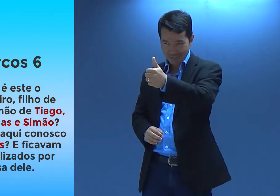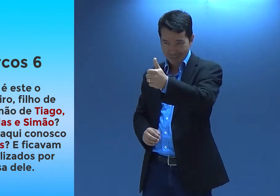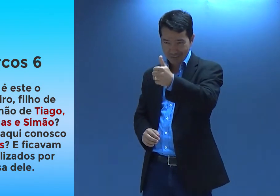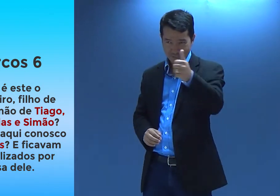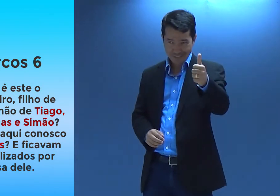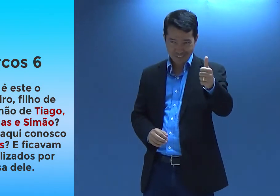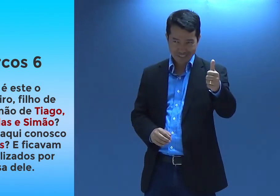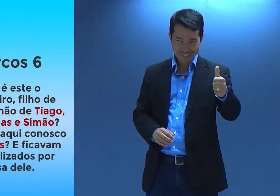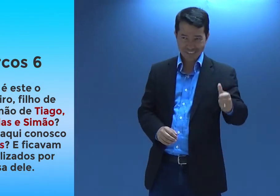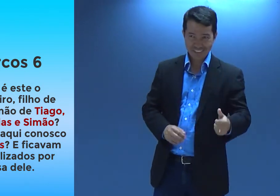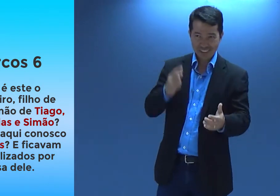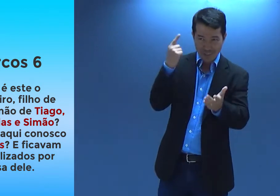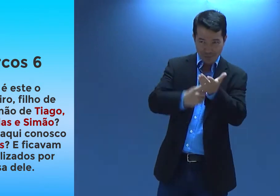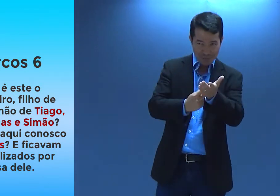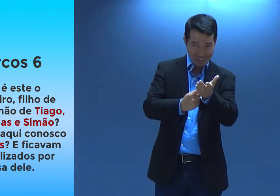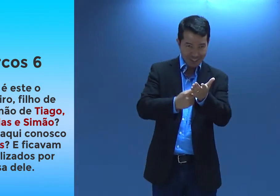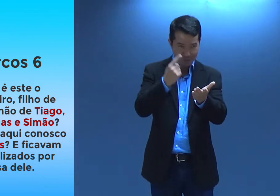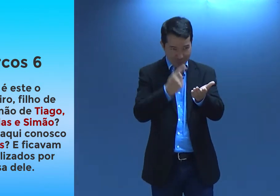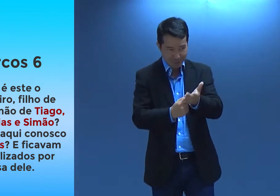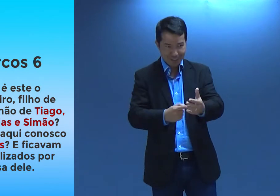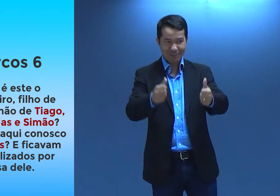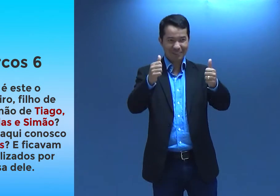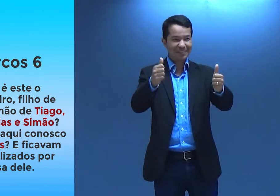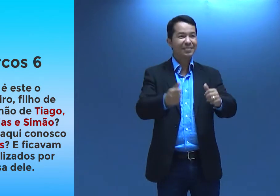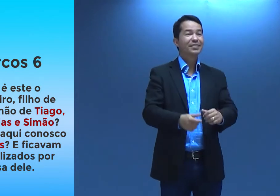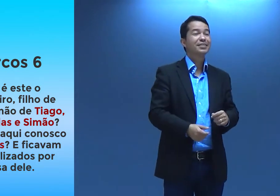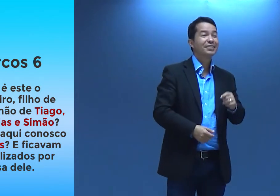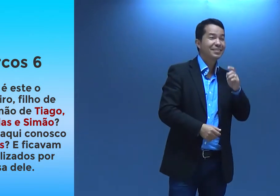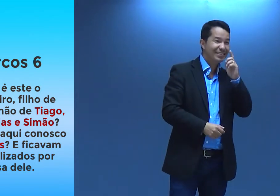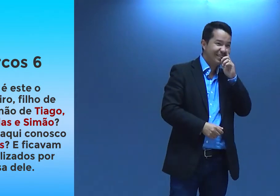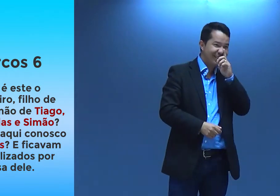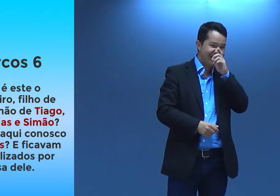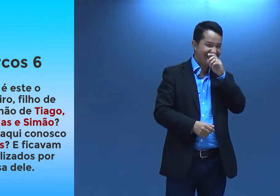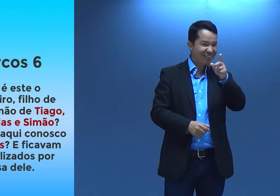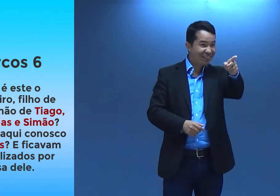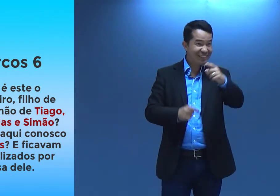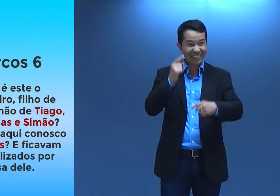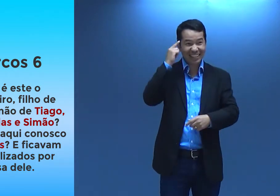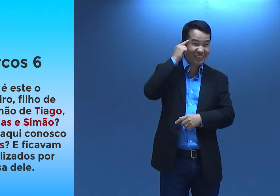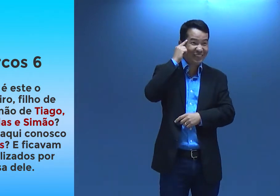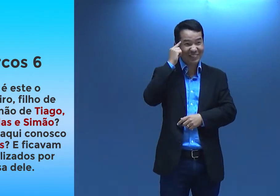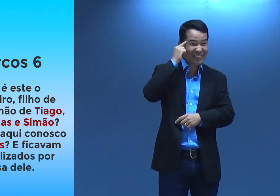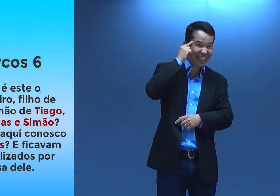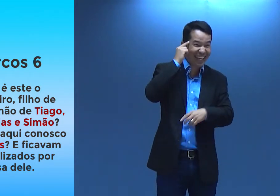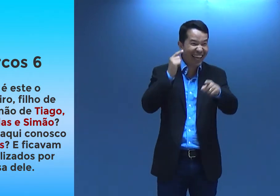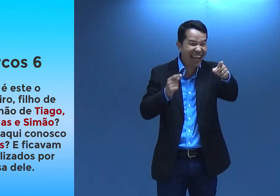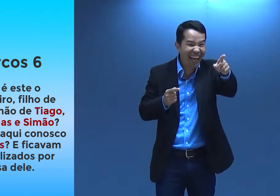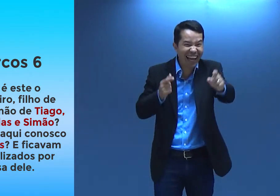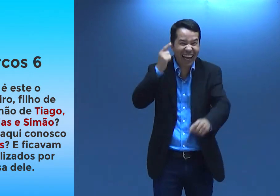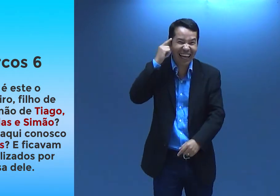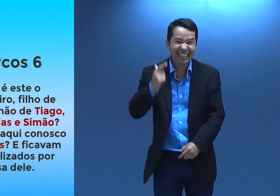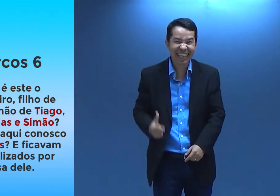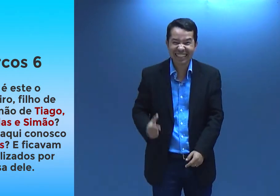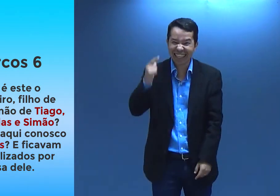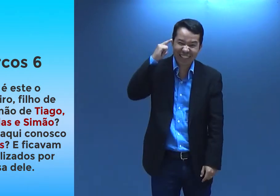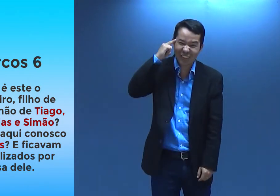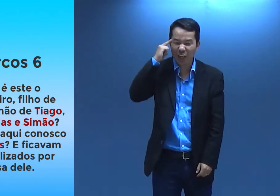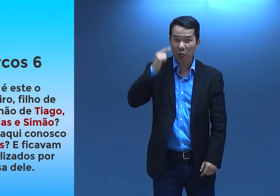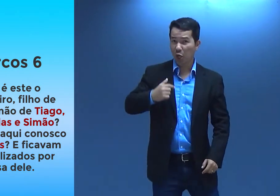Ok? Ok? Tá combinado? Então, tá bom. Você tá na dúvida? Ah,